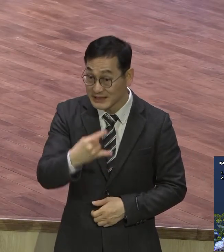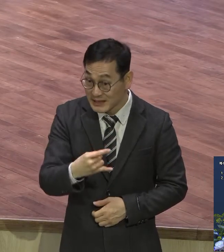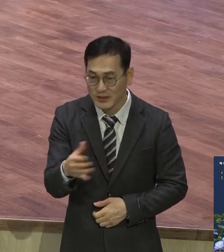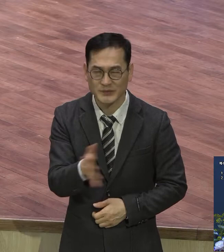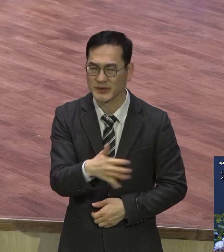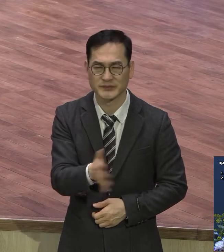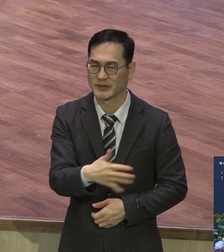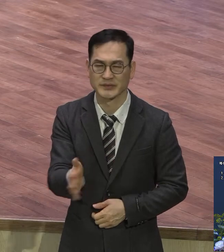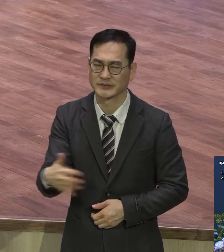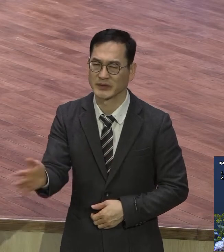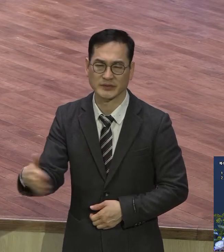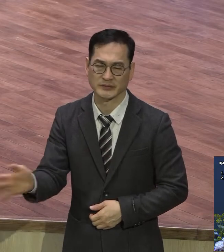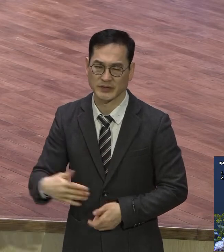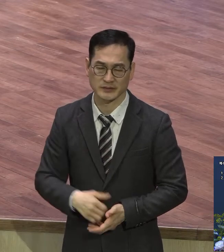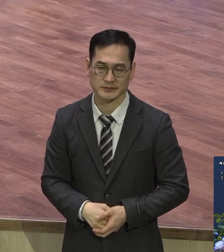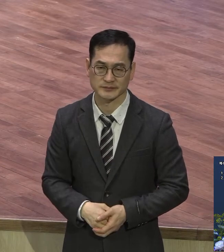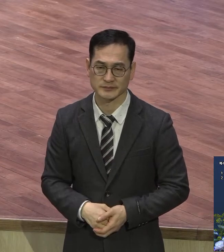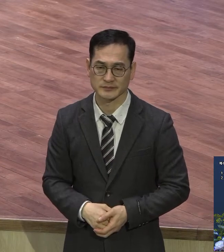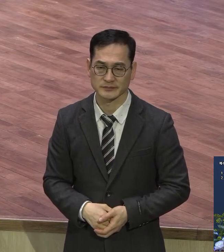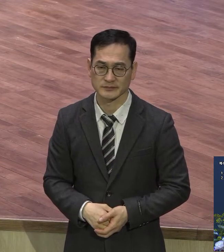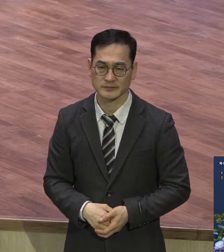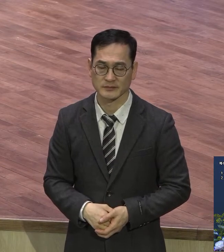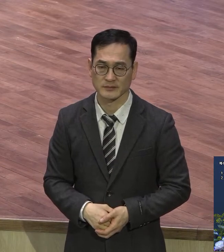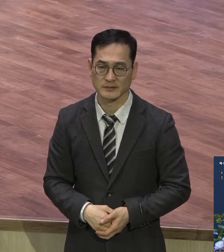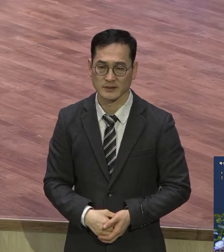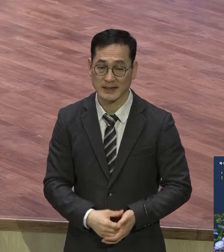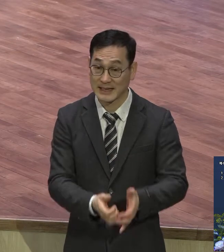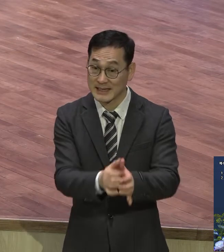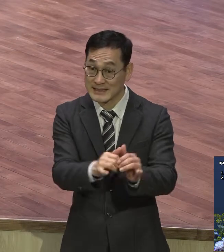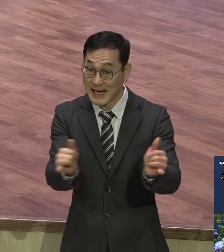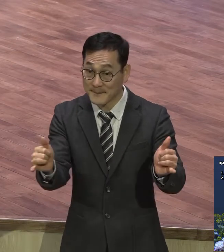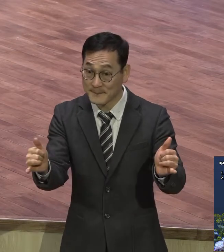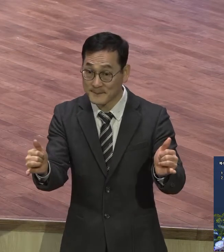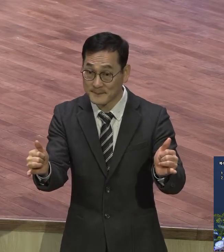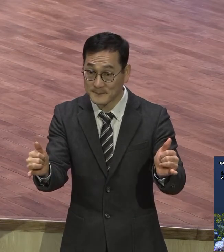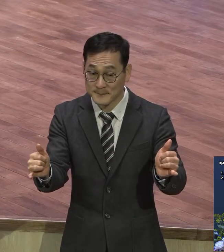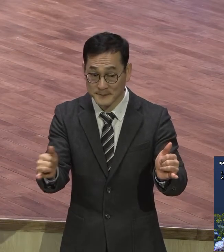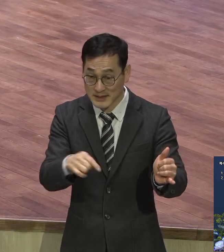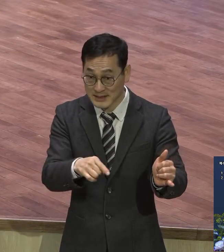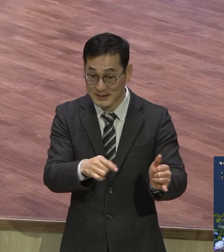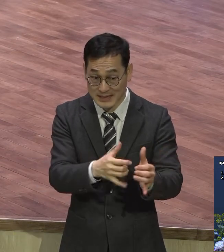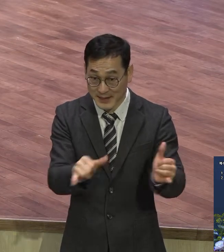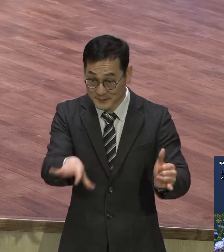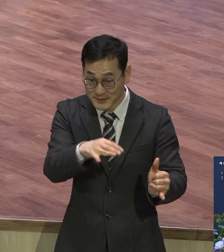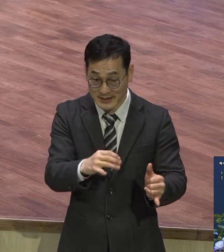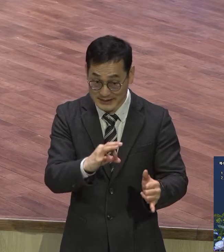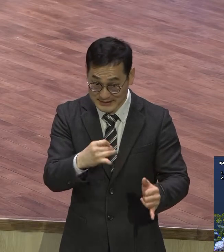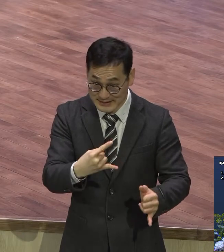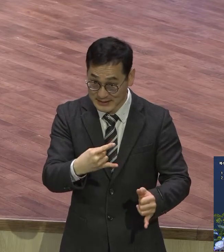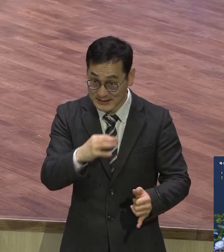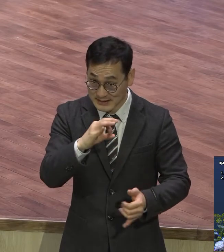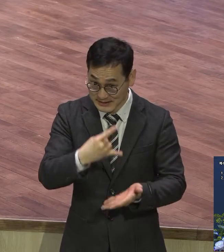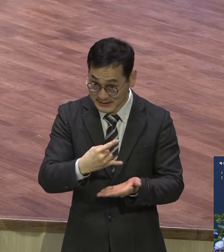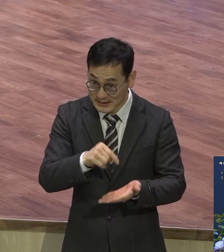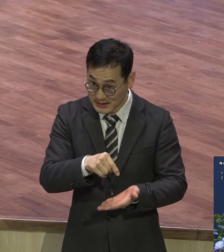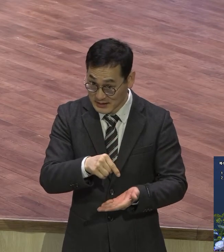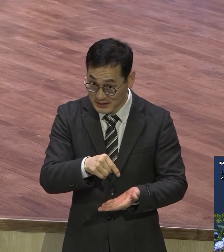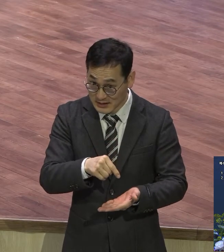죄인된 인간이 가진 의는 가치 없는 거짓된 의요 인간의 더러운